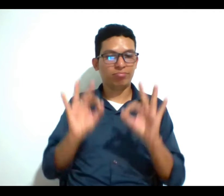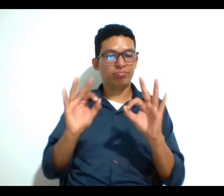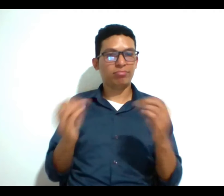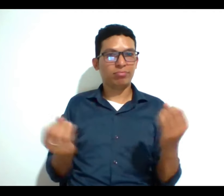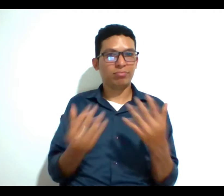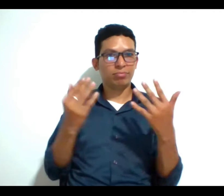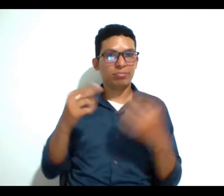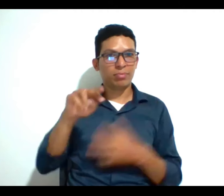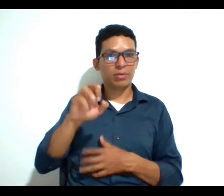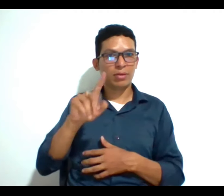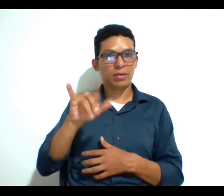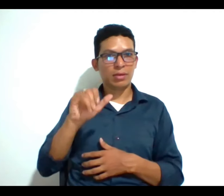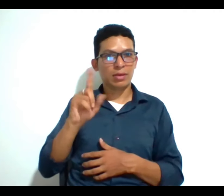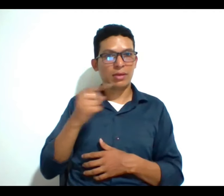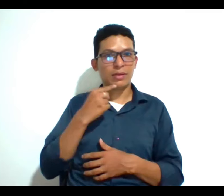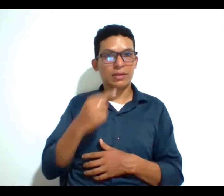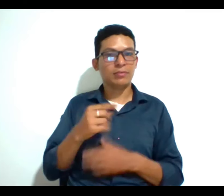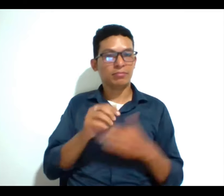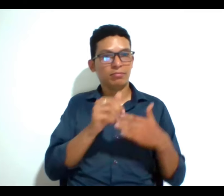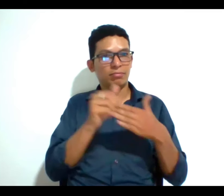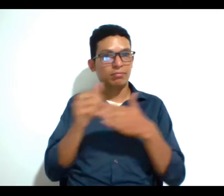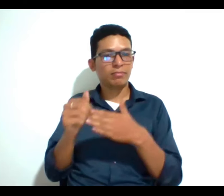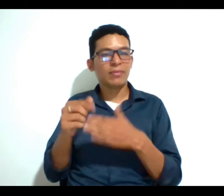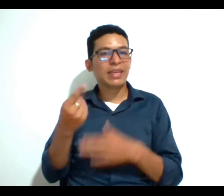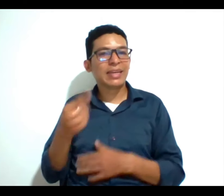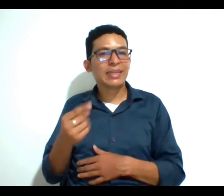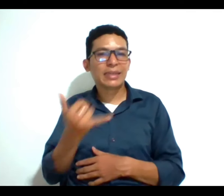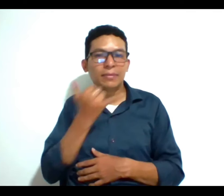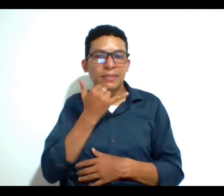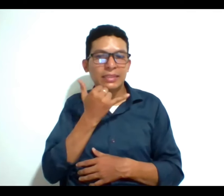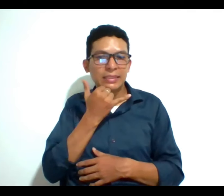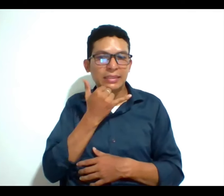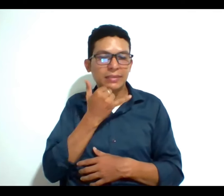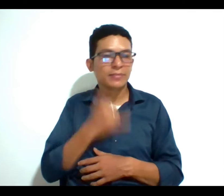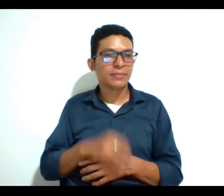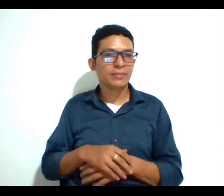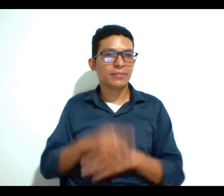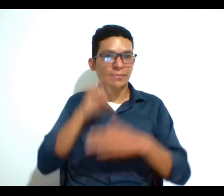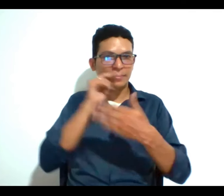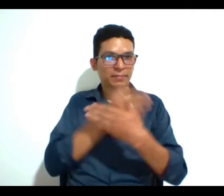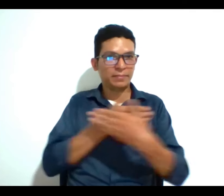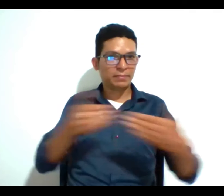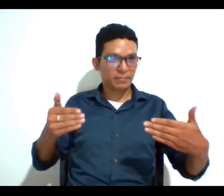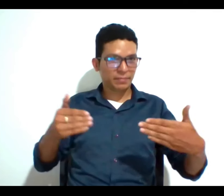pudiese darnos allí una orientación sobre lo que sucede con menores de edad